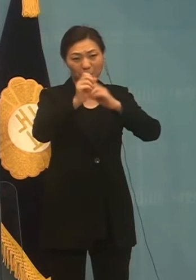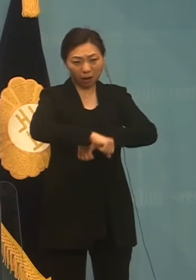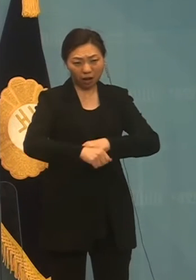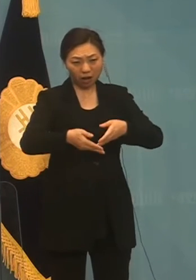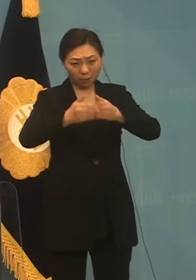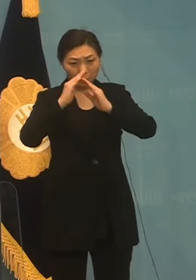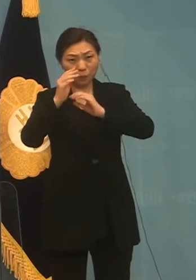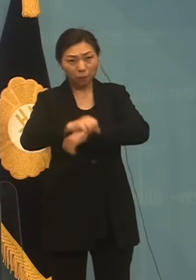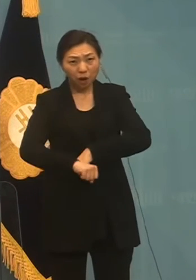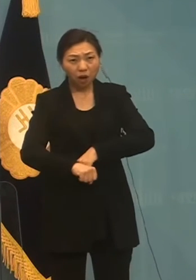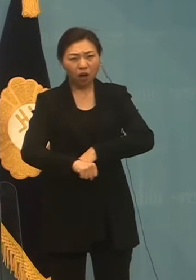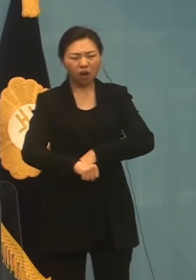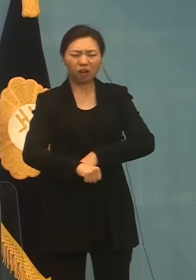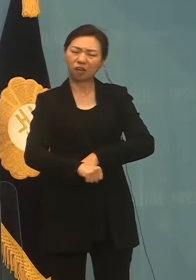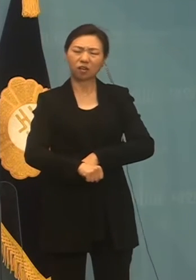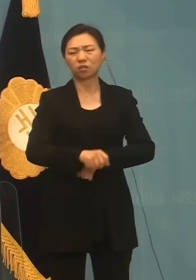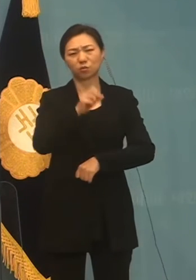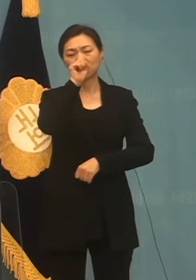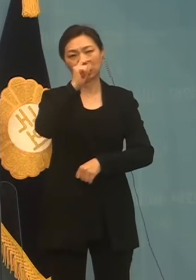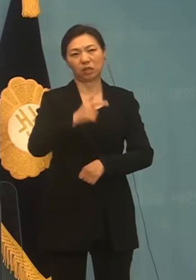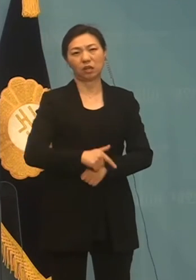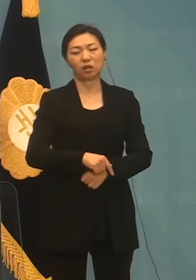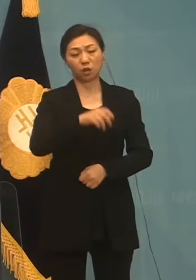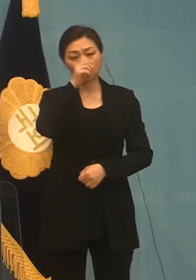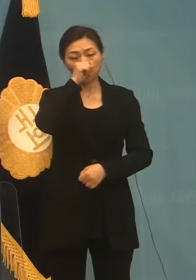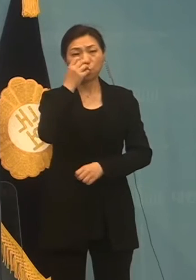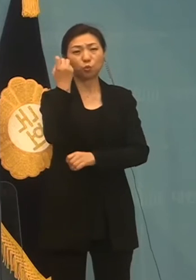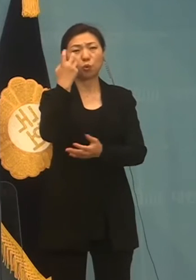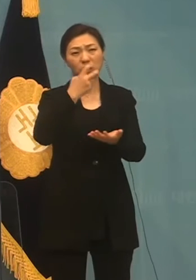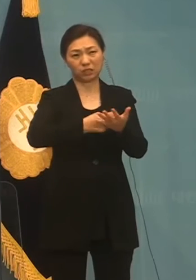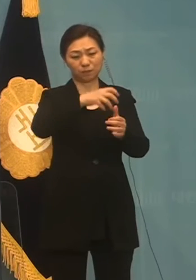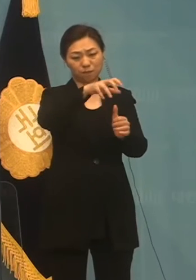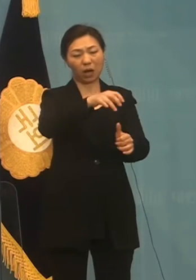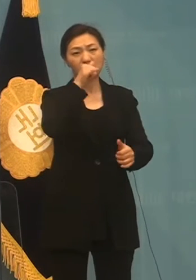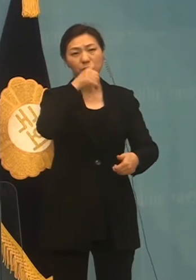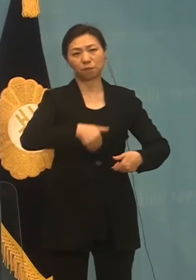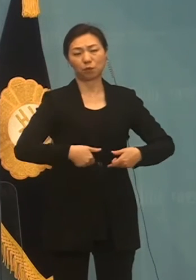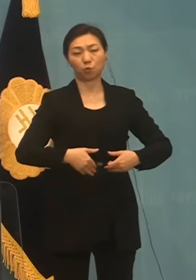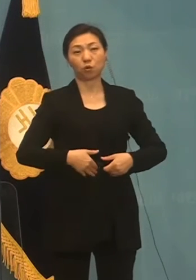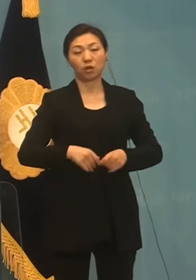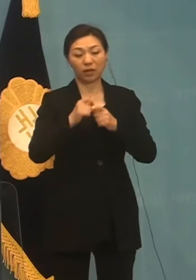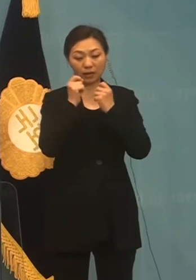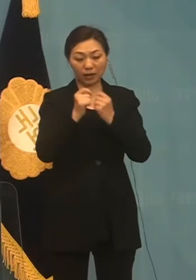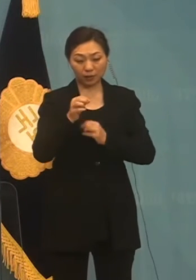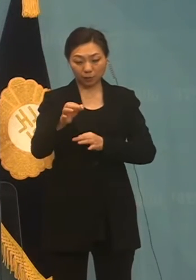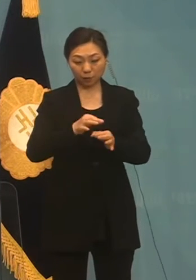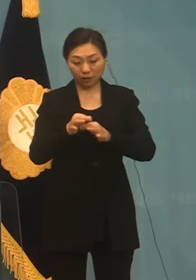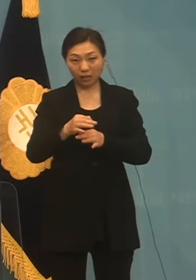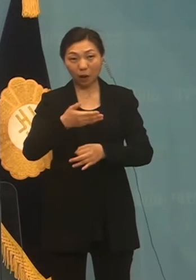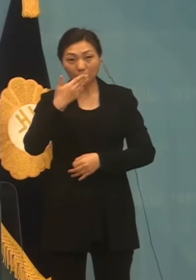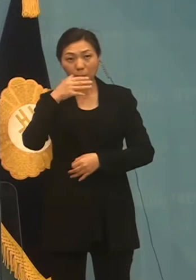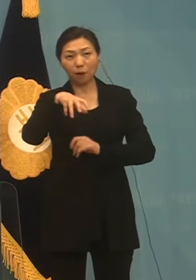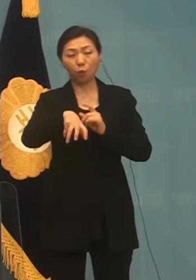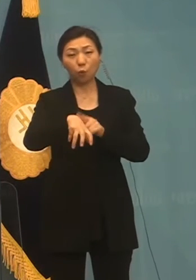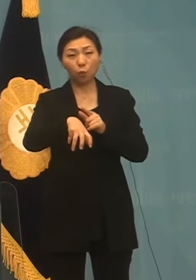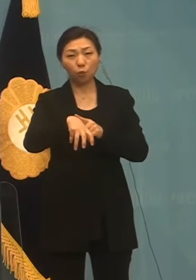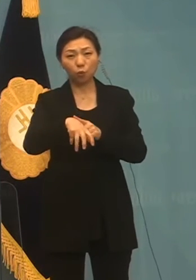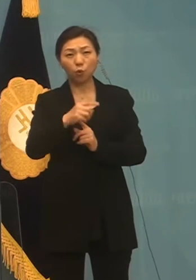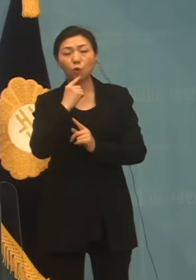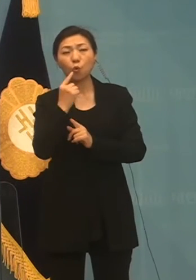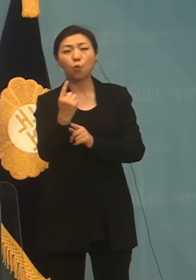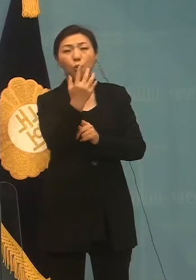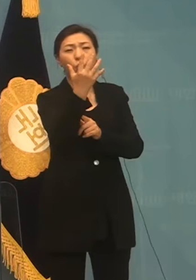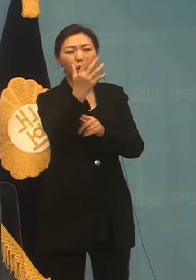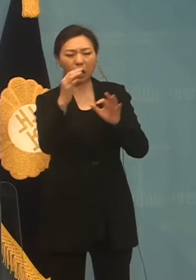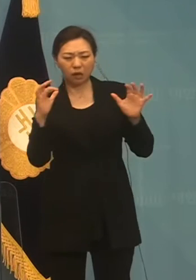규제가 필요하다고 말했습니다. 오늘은 심지어 음식점을 훈련하는 자영업자들을 촛불에 모여드는